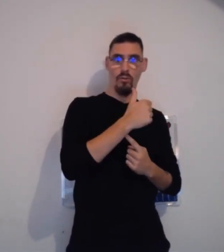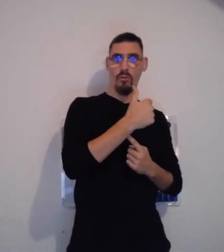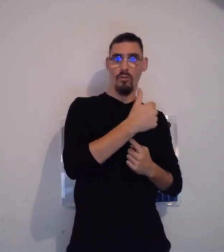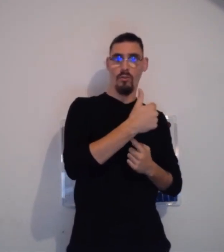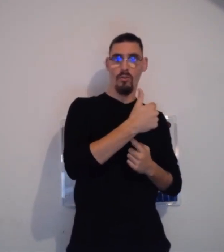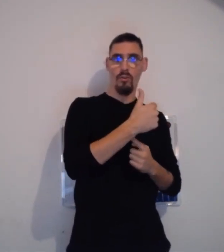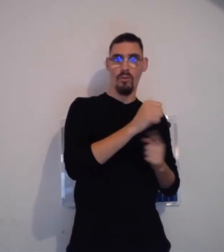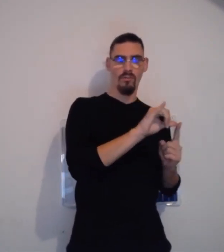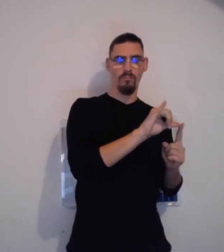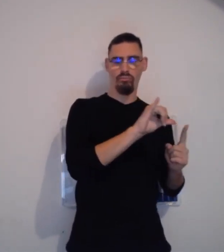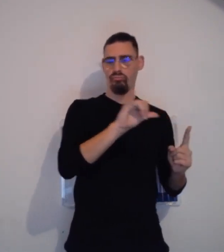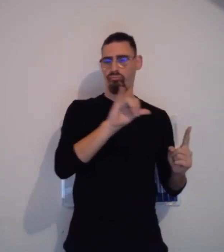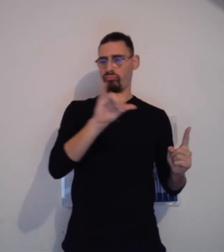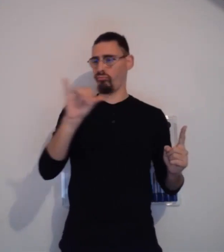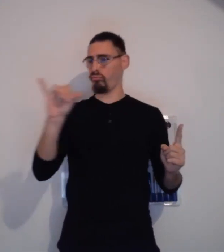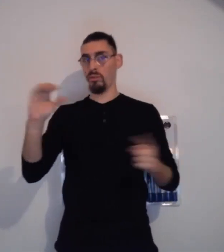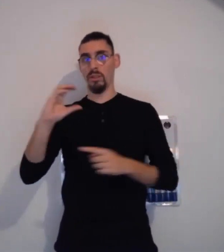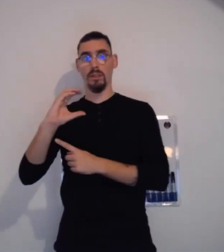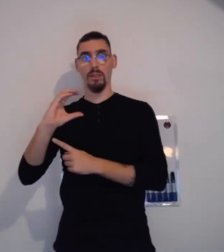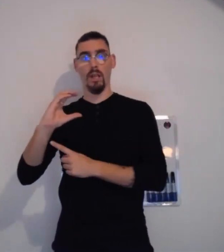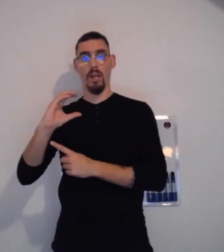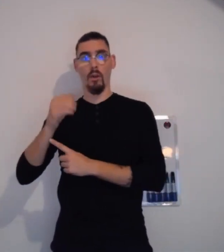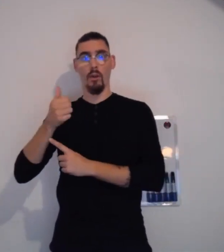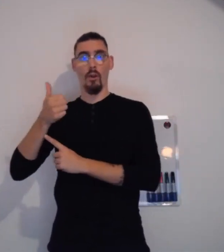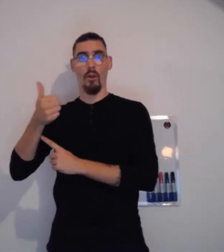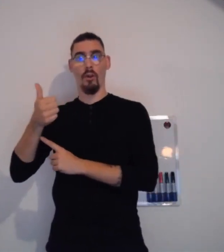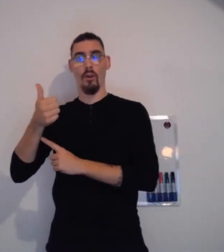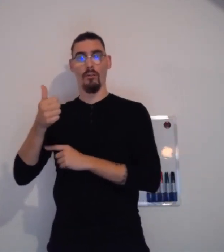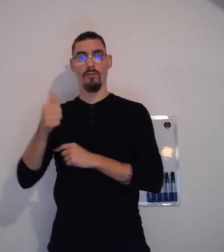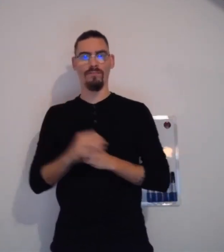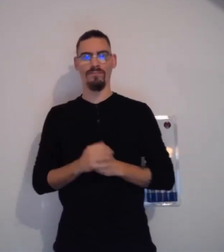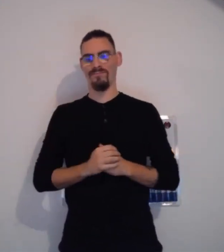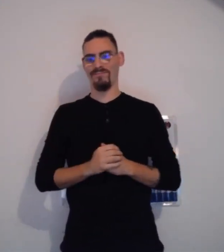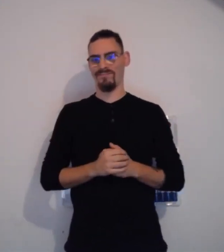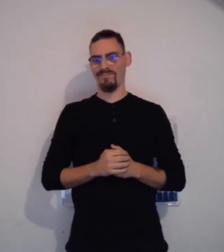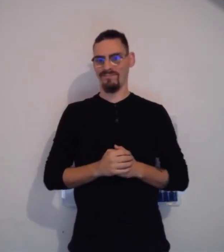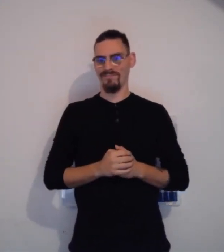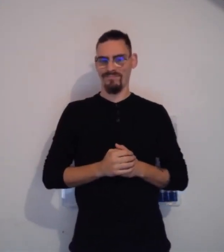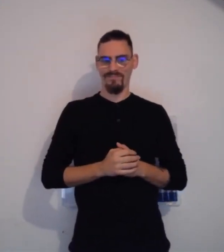Donc, au niveau de l'apprentissage, nous pouvons aller du A1 jusqu'au C1.